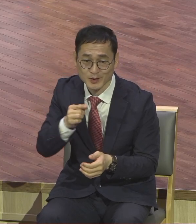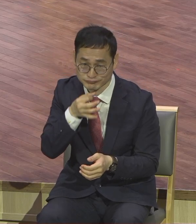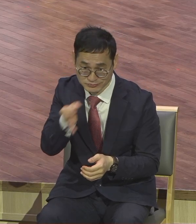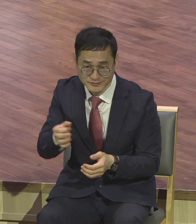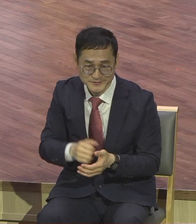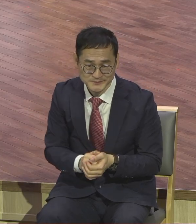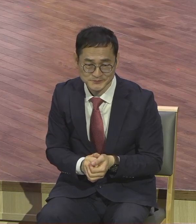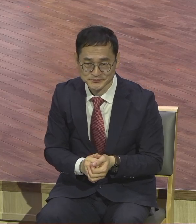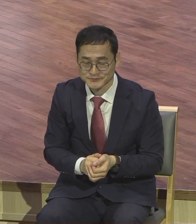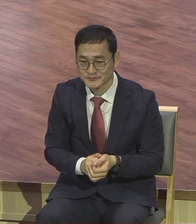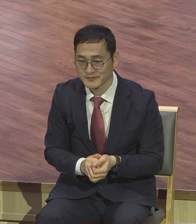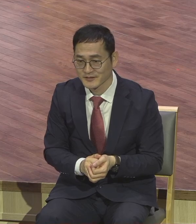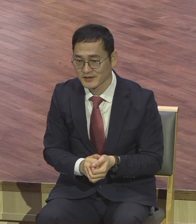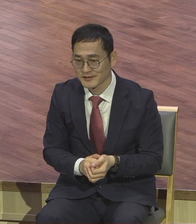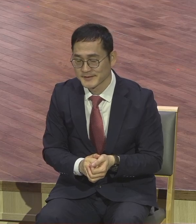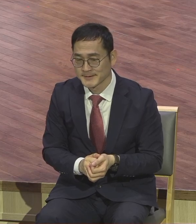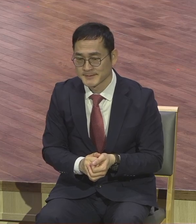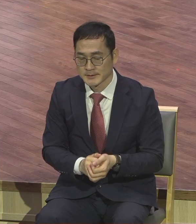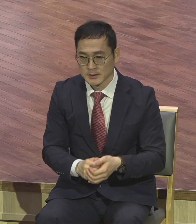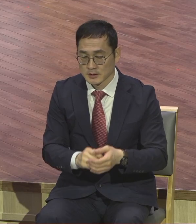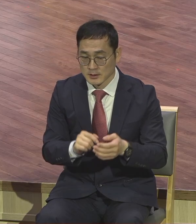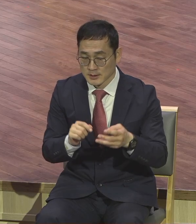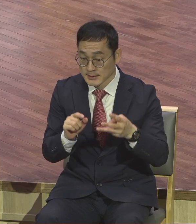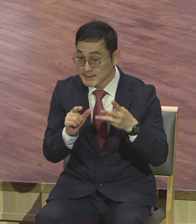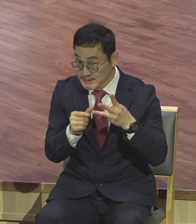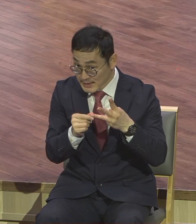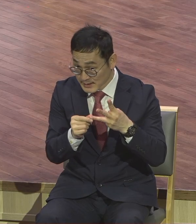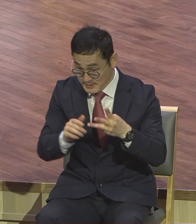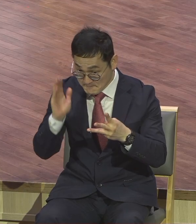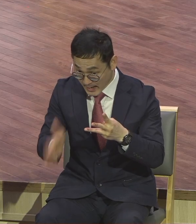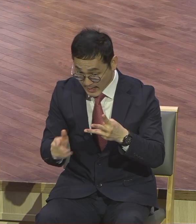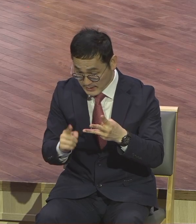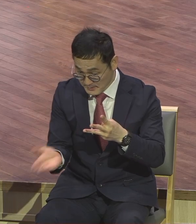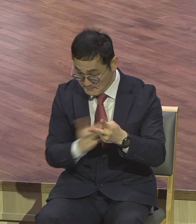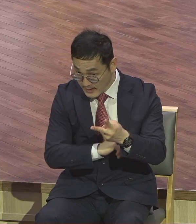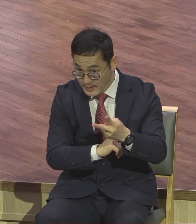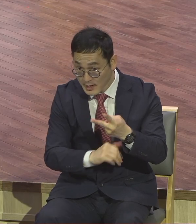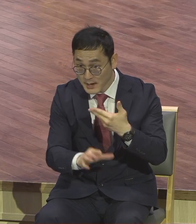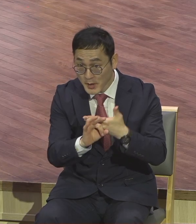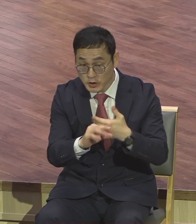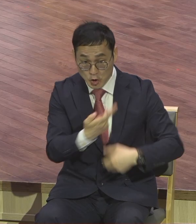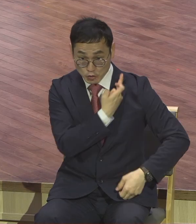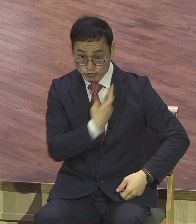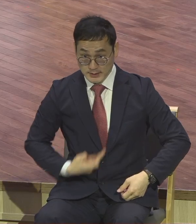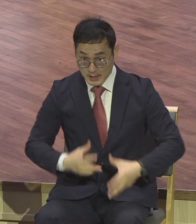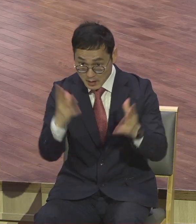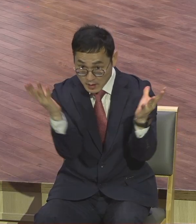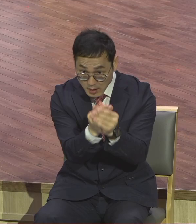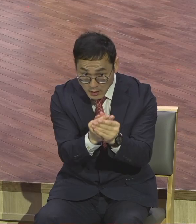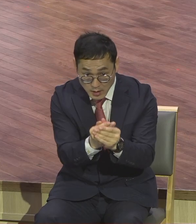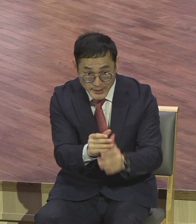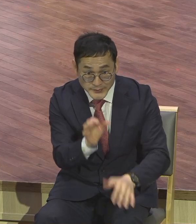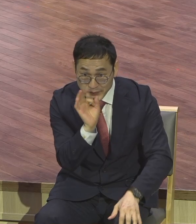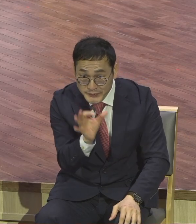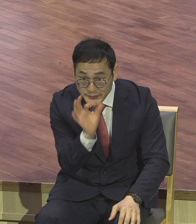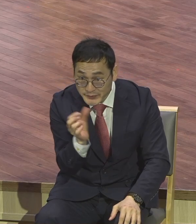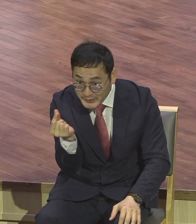그러나 한 가지 중요한 사실은 이들이 없었다고 하면 예수님의 열두 제자 구성이 완성될 수가 없어요.